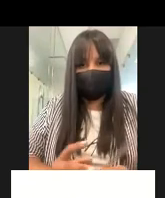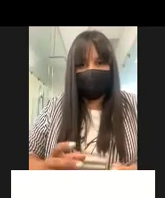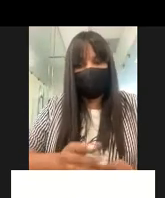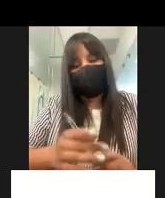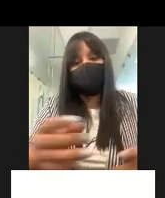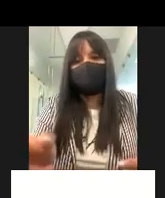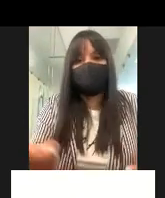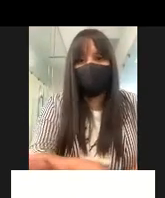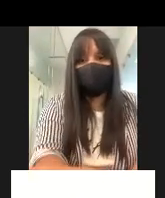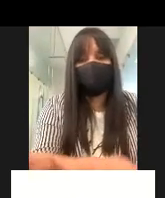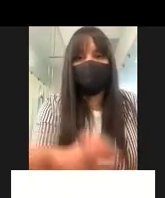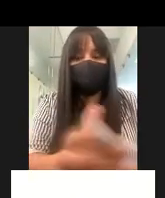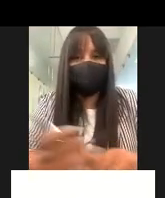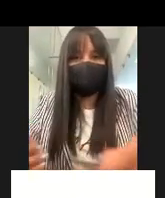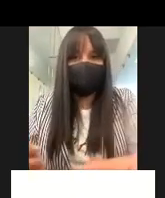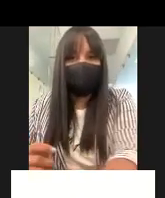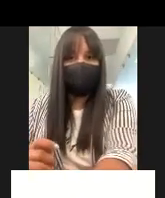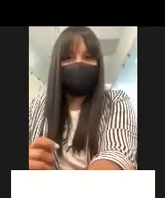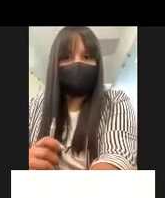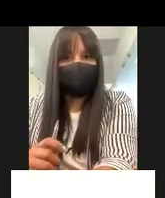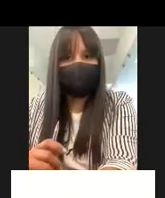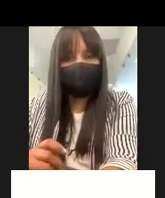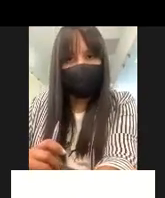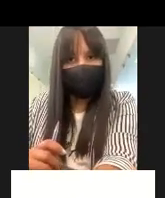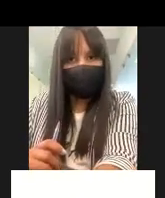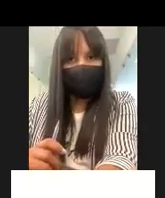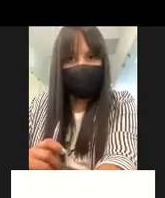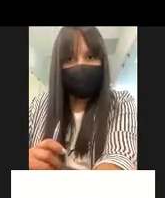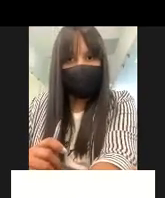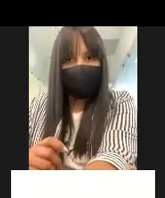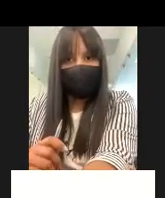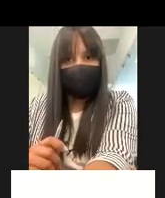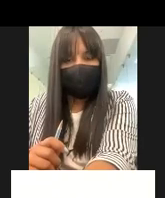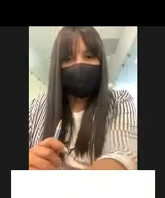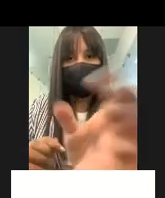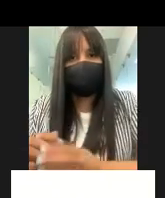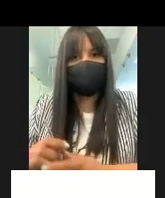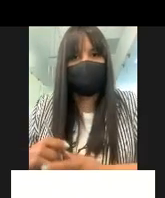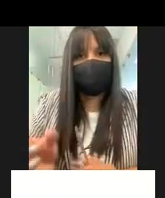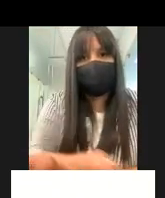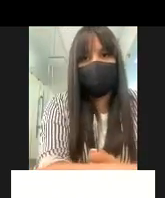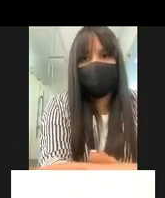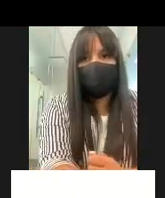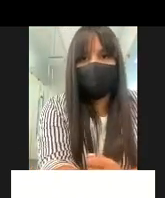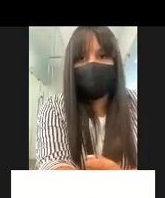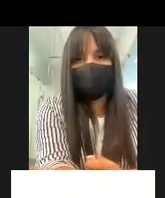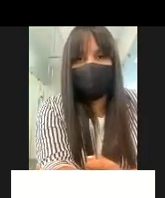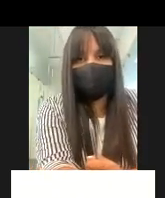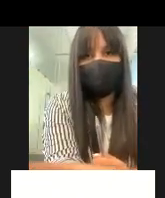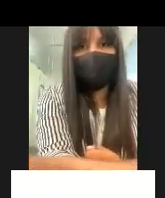entonces digo creo que por eso también debemos todos de conocerlo nosotros nos presentamos hace dos años cuando fue secretario cuando se hizo secretaría